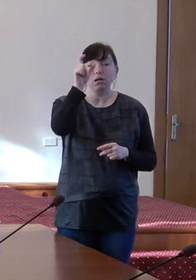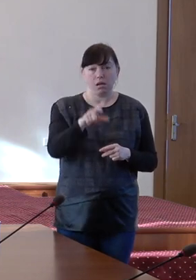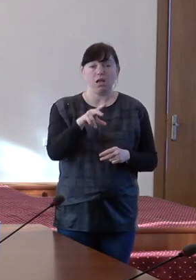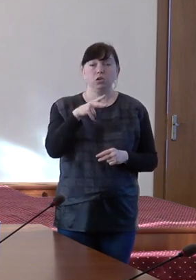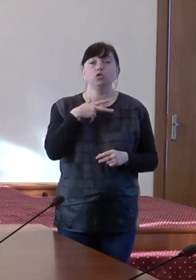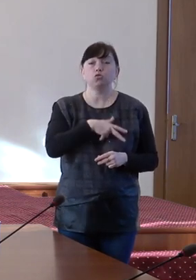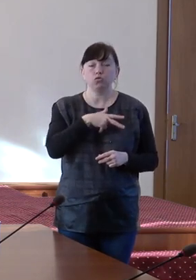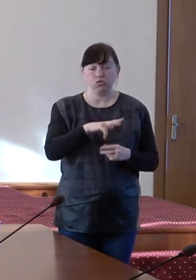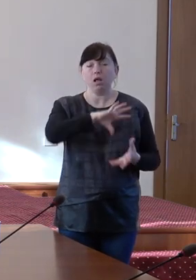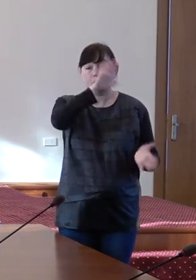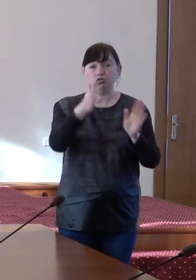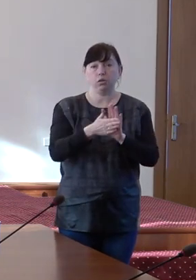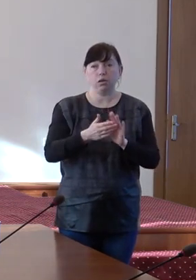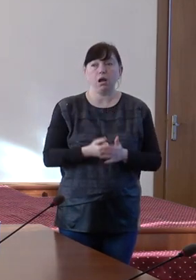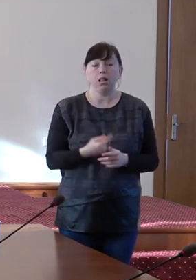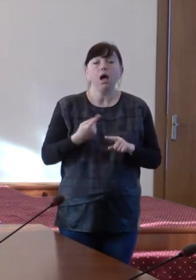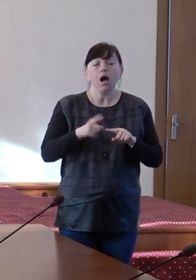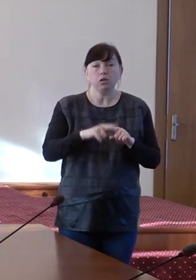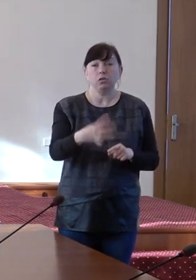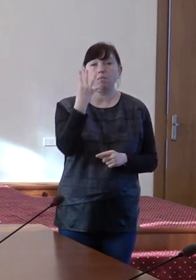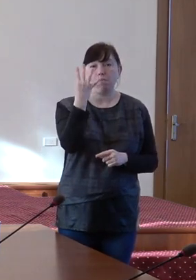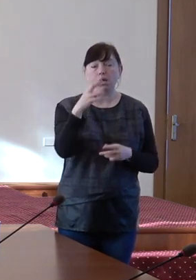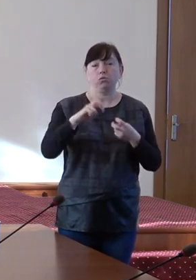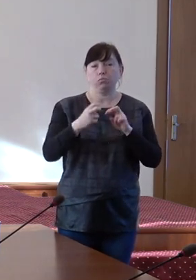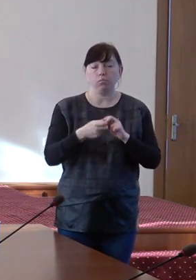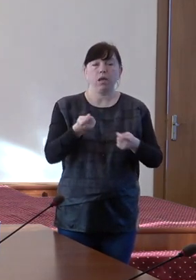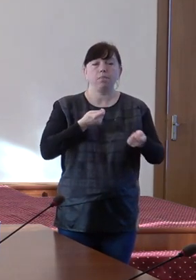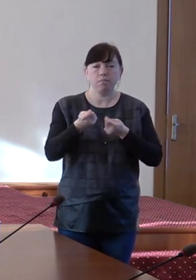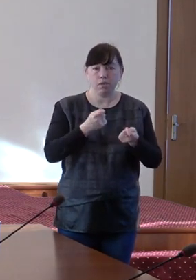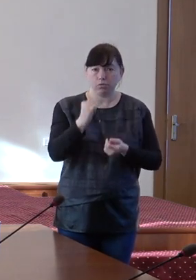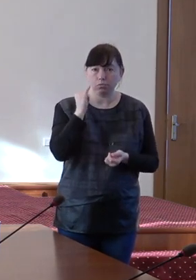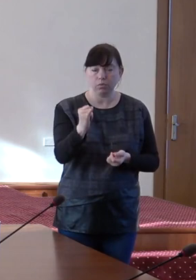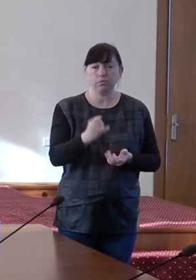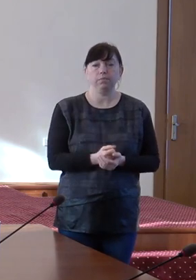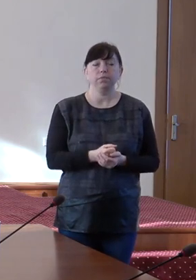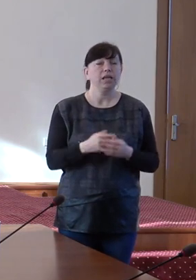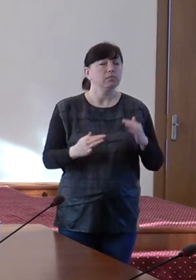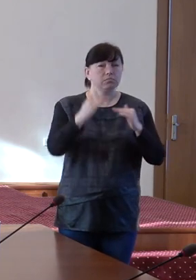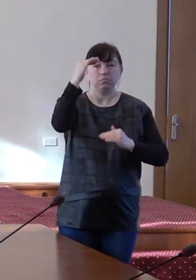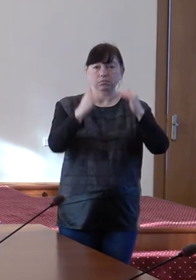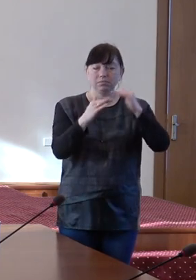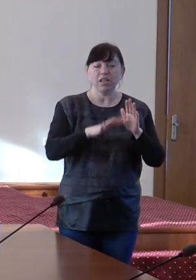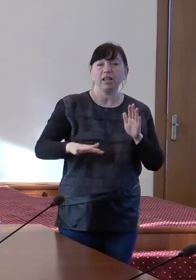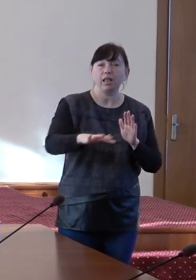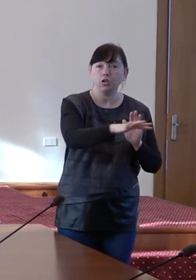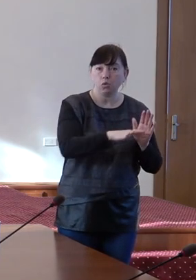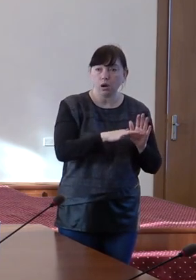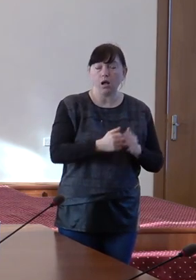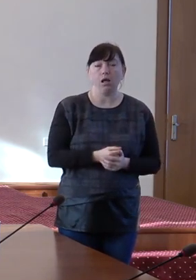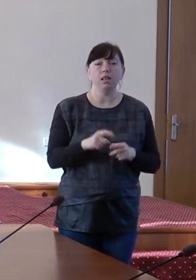în general. Deci, acestea sunt patru probleme. Managementul defectuos, inegalitate teritorială,